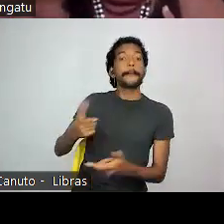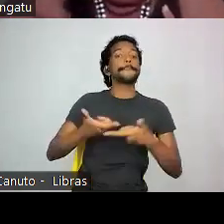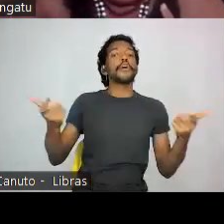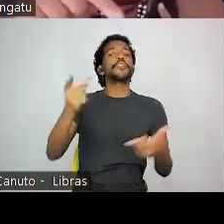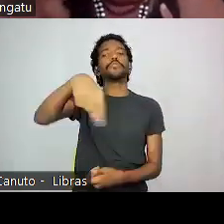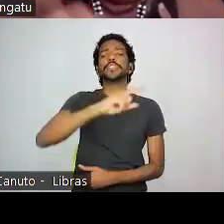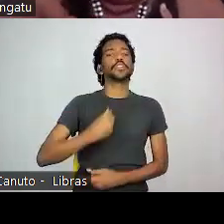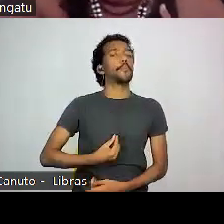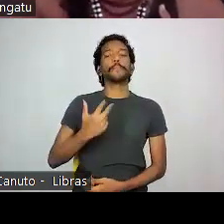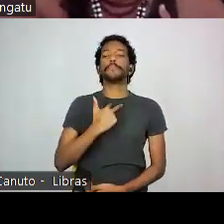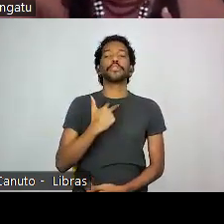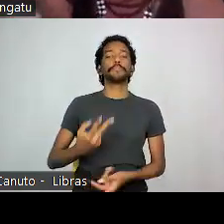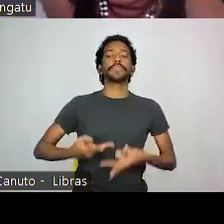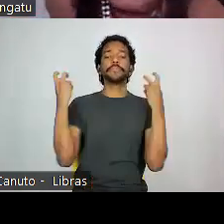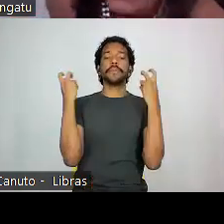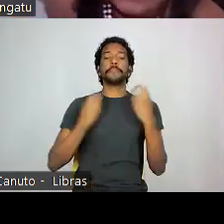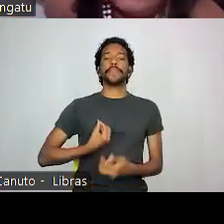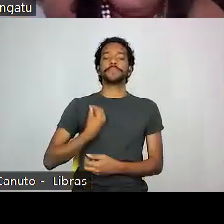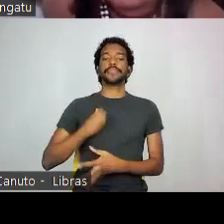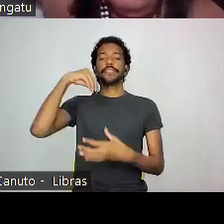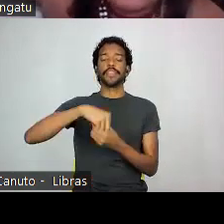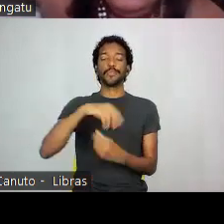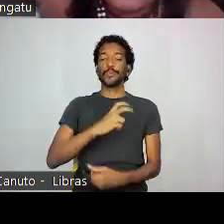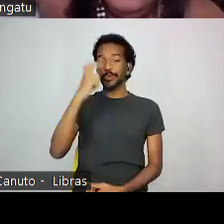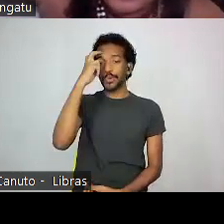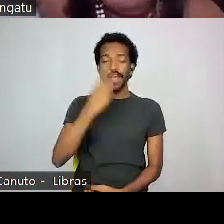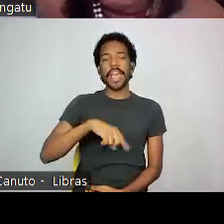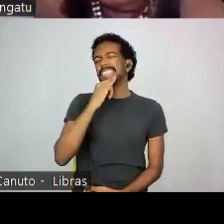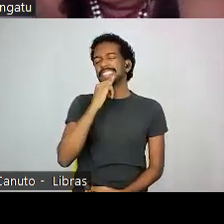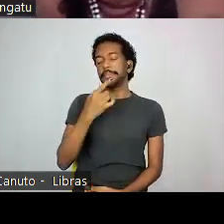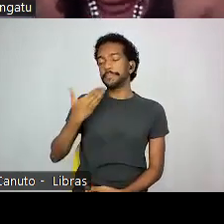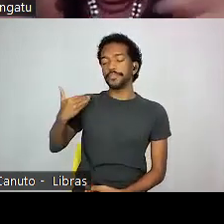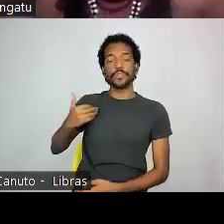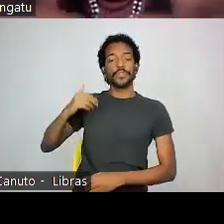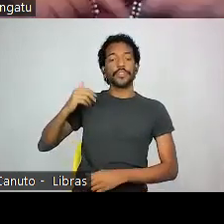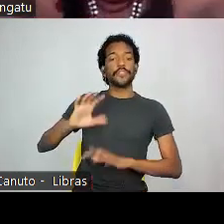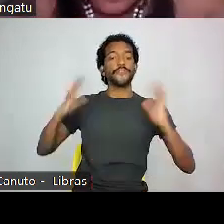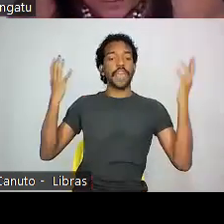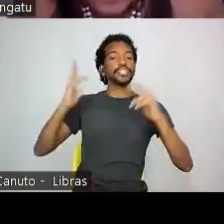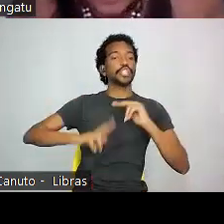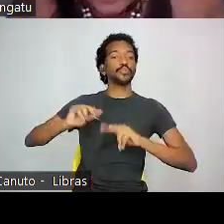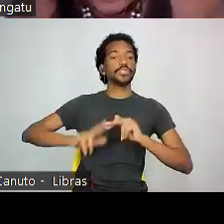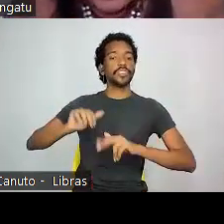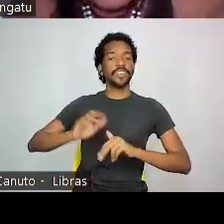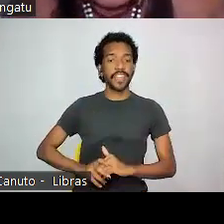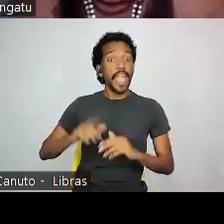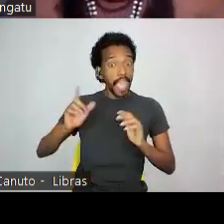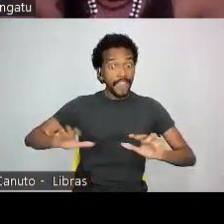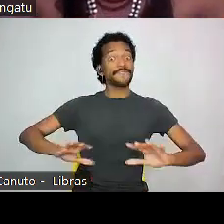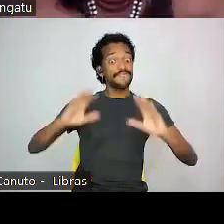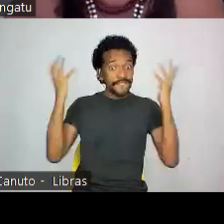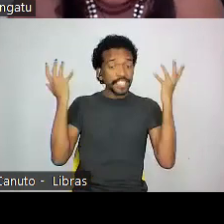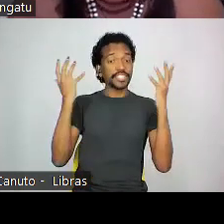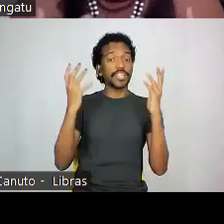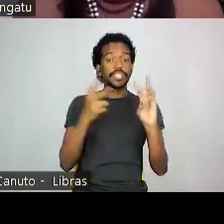presença na sua cultura. elas acabam tendo a festa junina. É a maior festa, é uma festa indígena. As pessoas